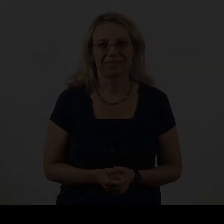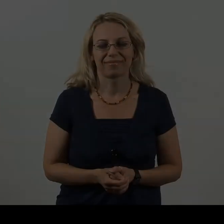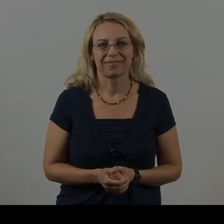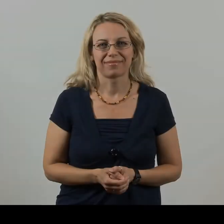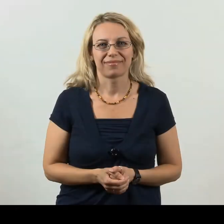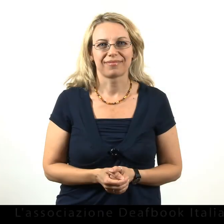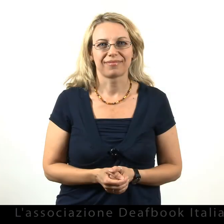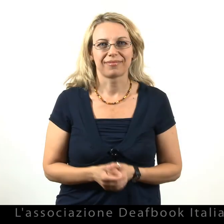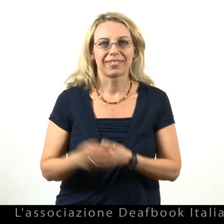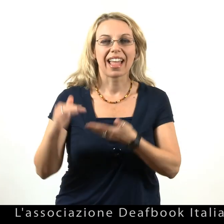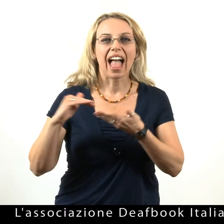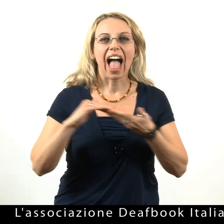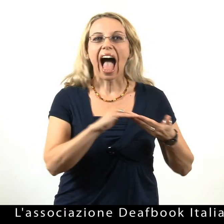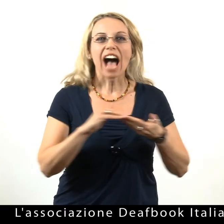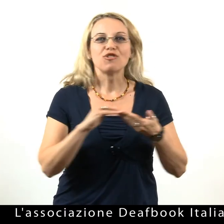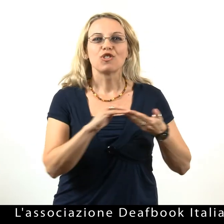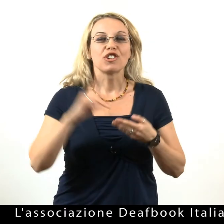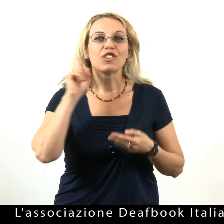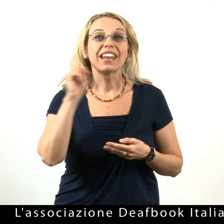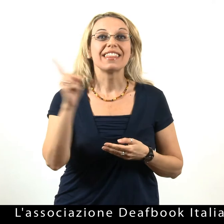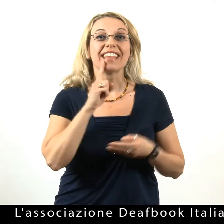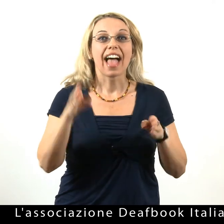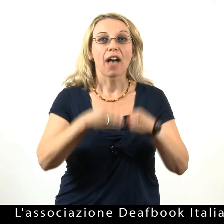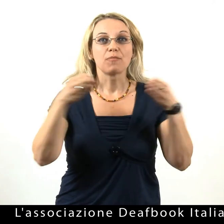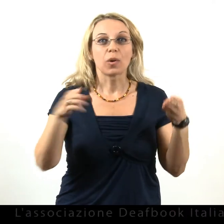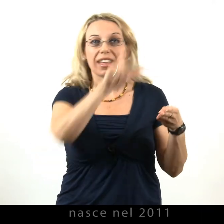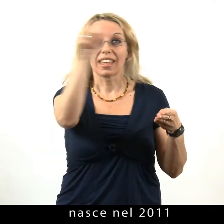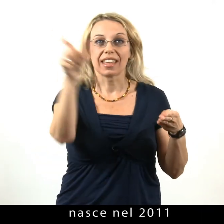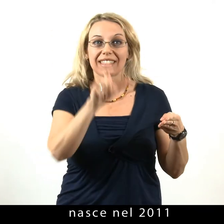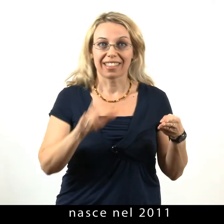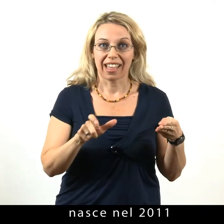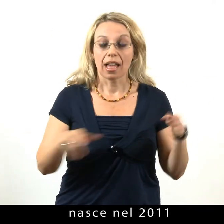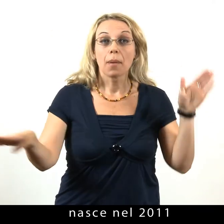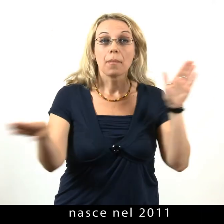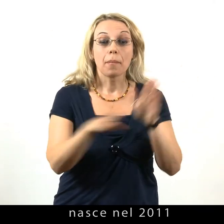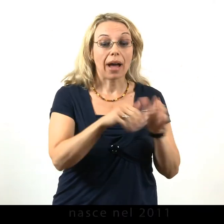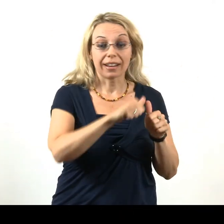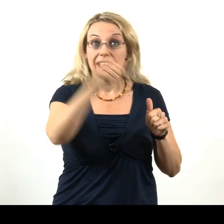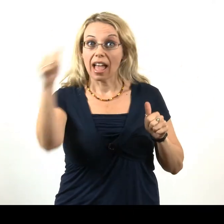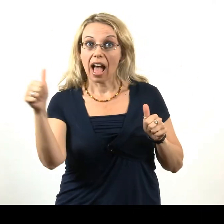L'associazione Defbook Italia nasce nel 2011